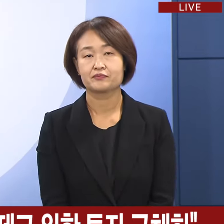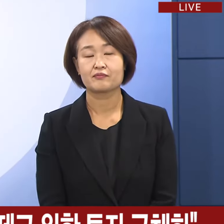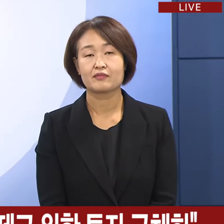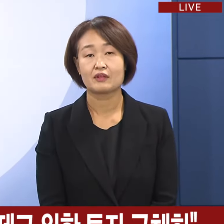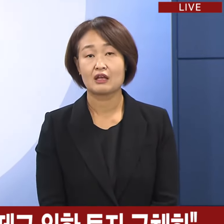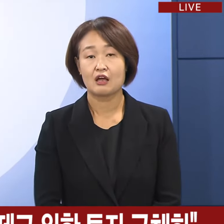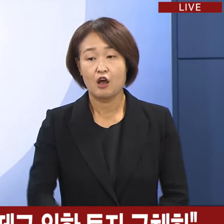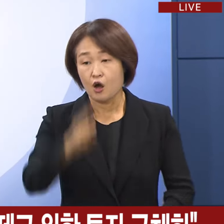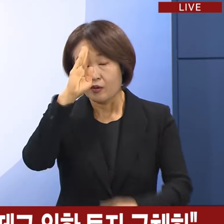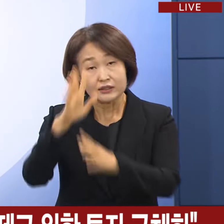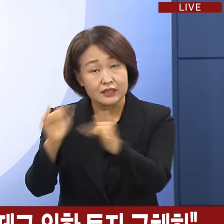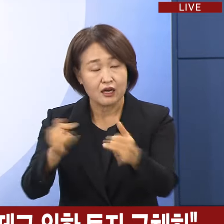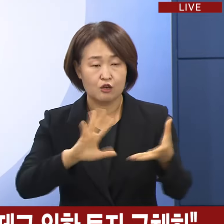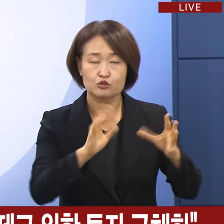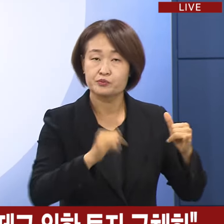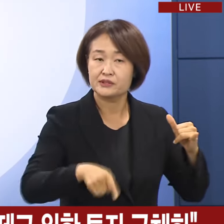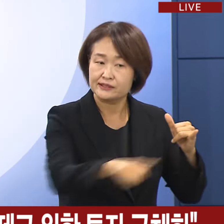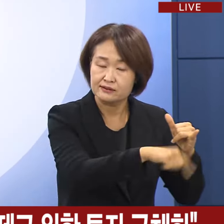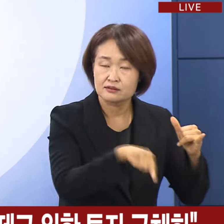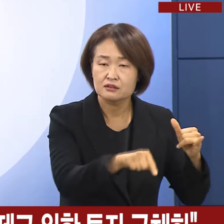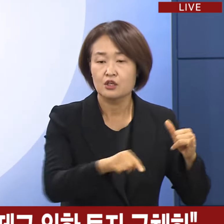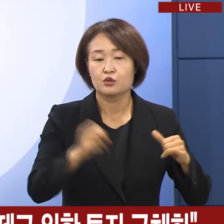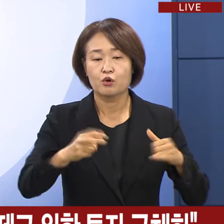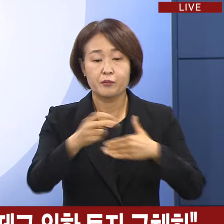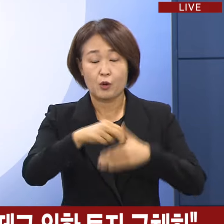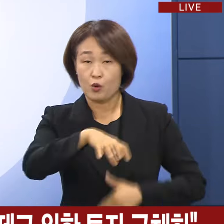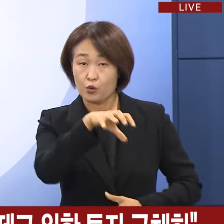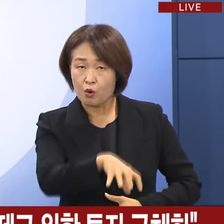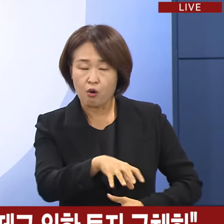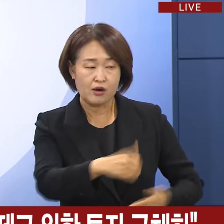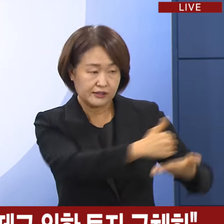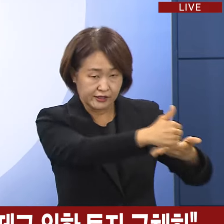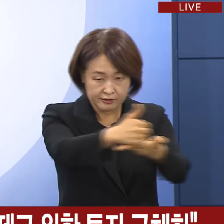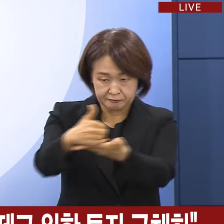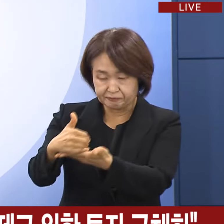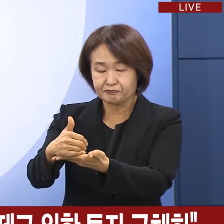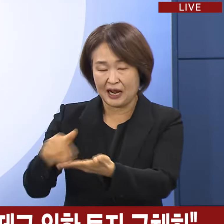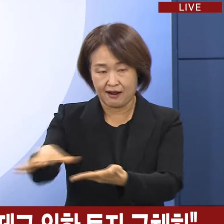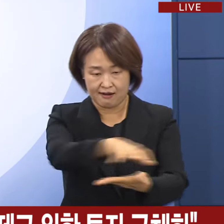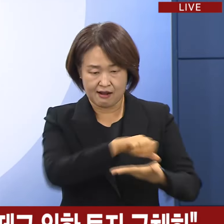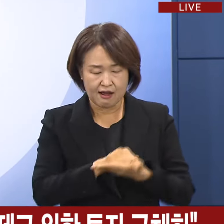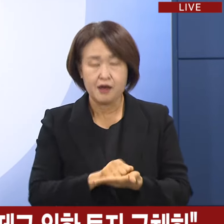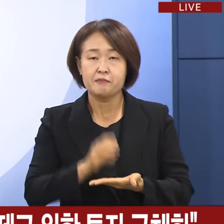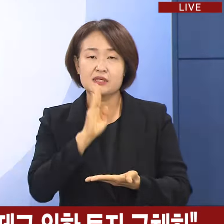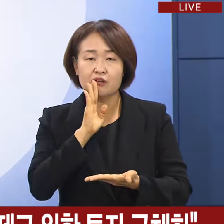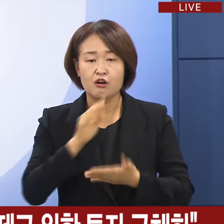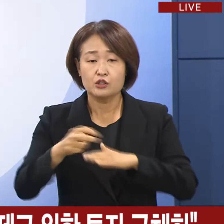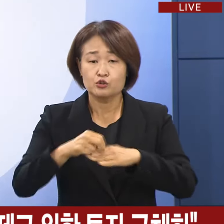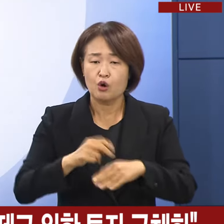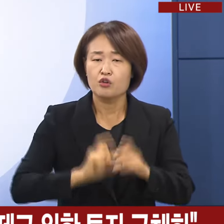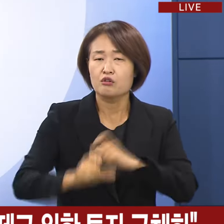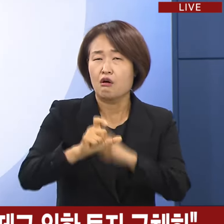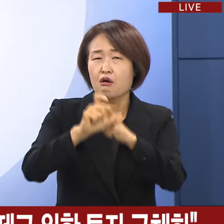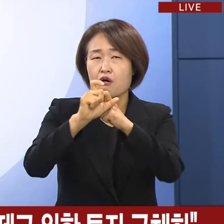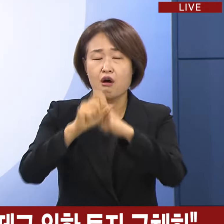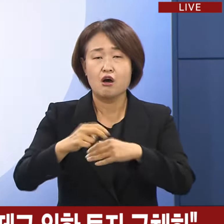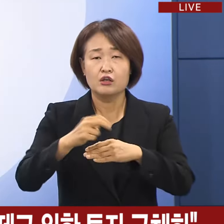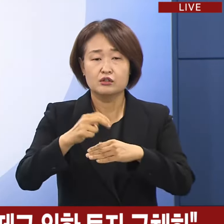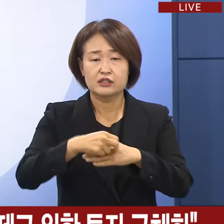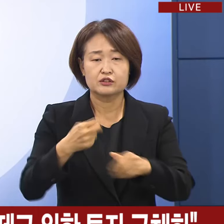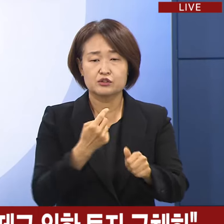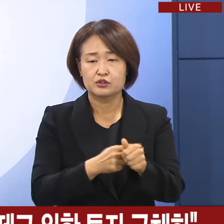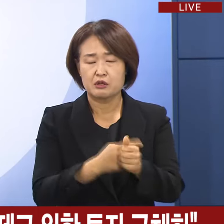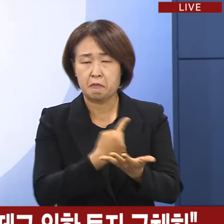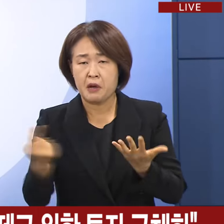이는 환자와 국민 그리고 의료현장의 의견을 수렴하여 진료 공백이 더 이상 커지지